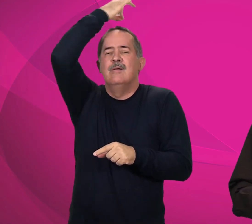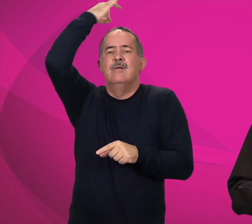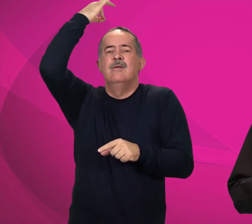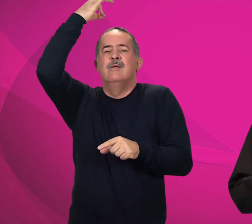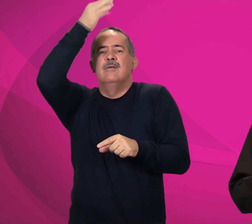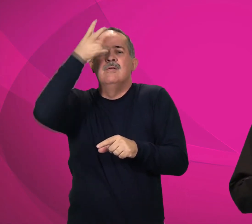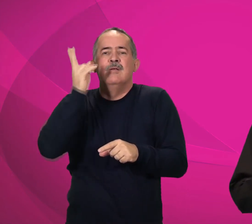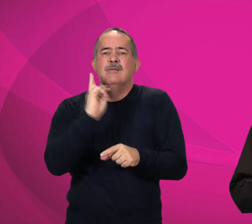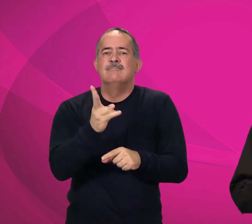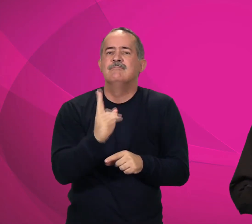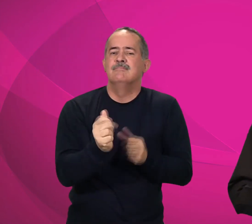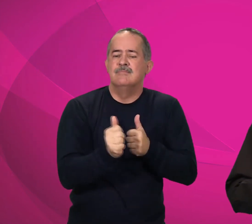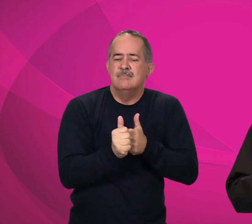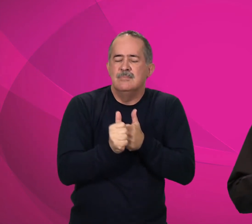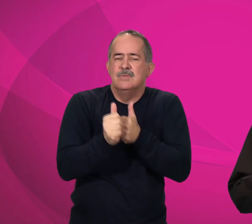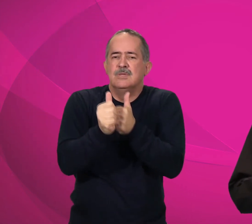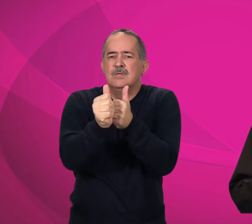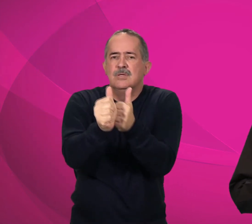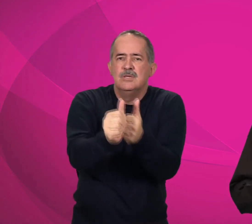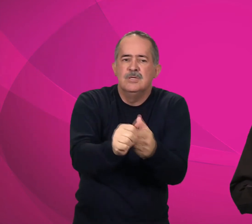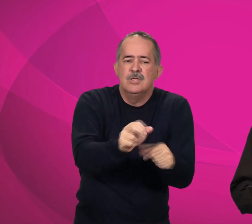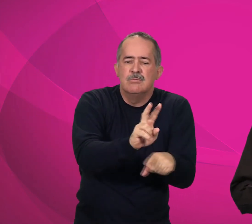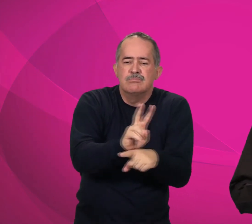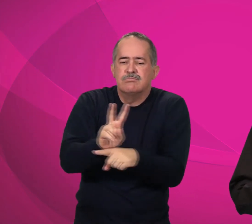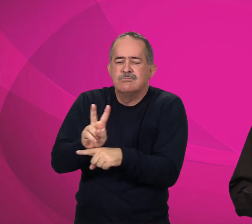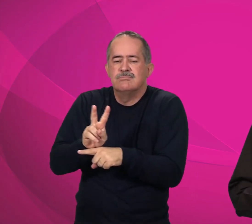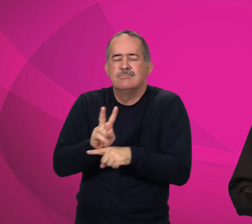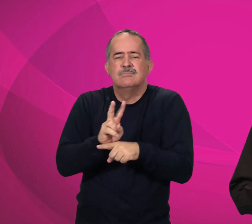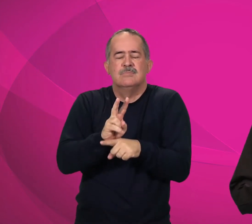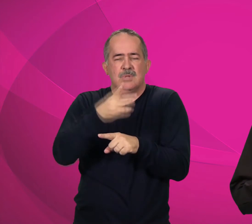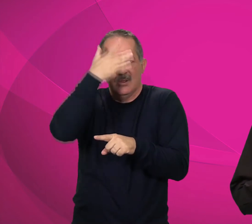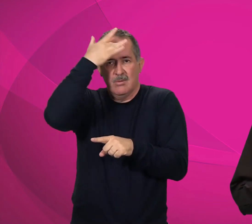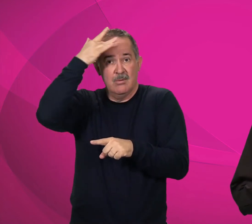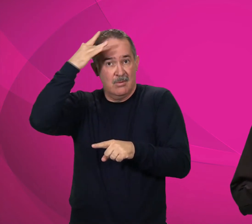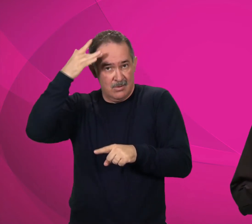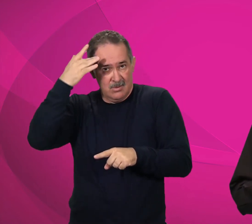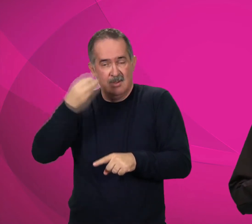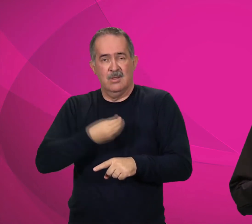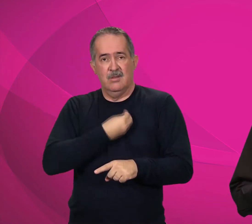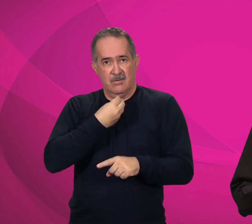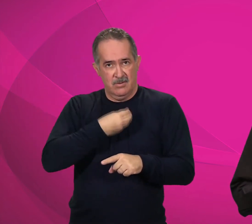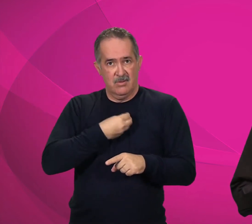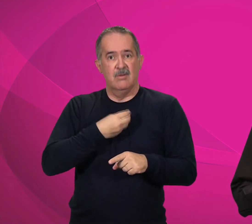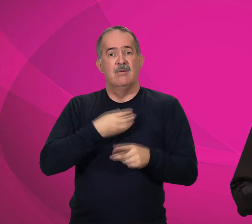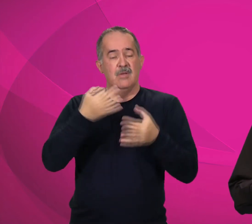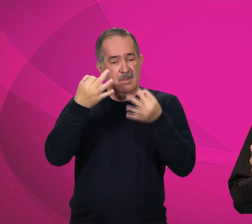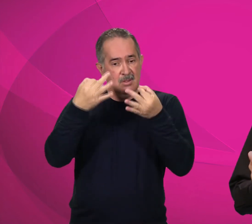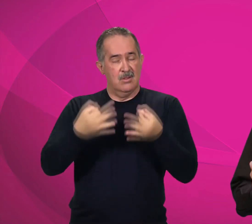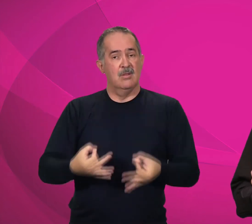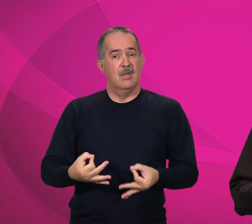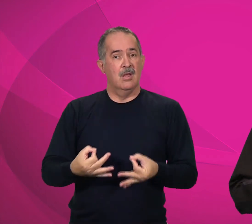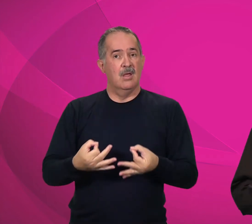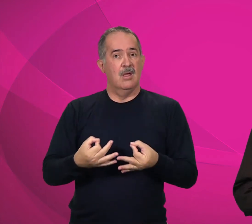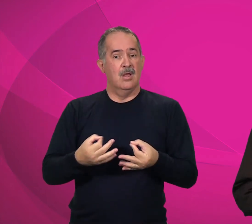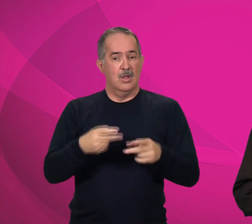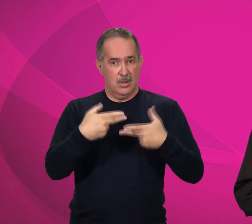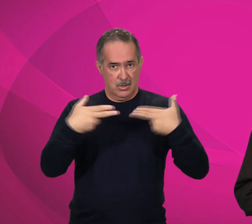para acompanhar e proteger aqueles que vivem de acordo com os ensinamentos de